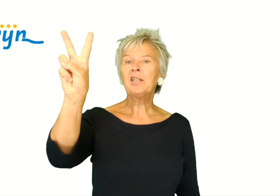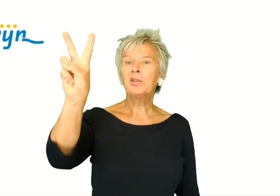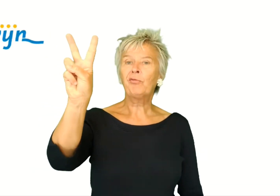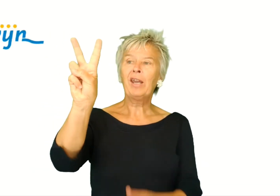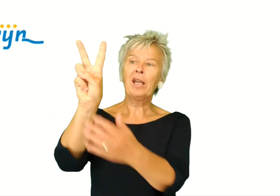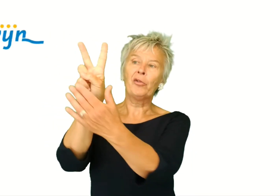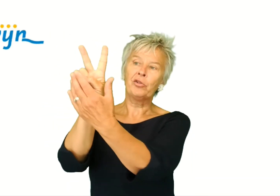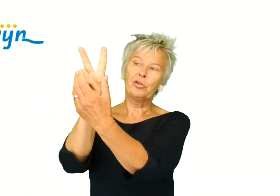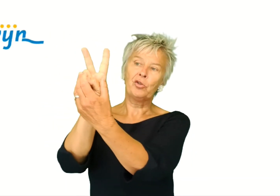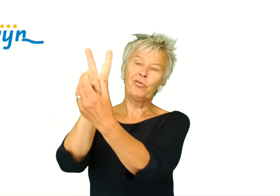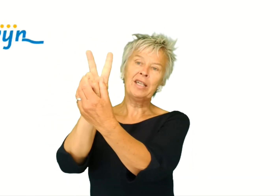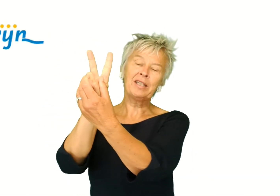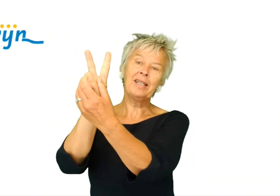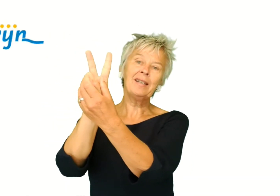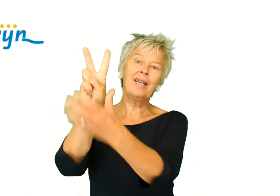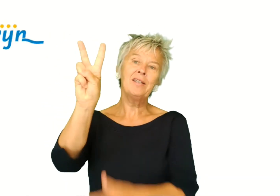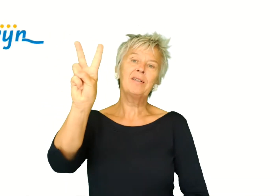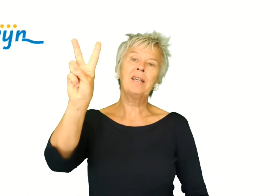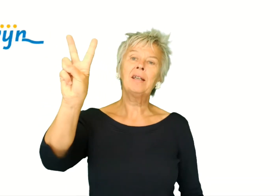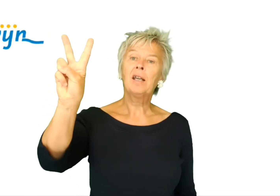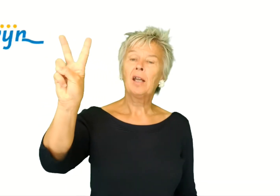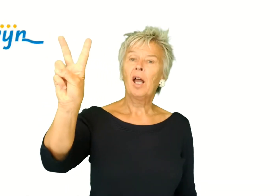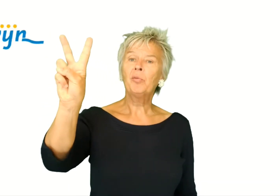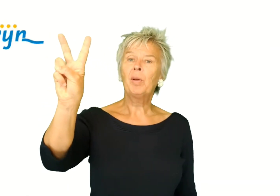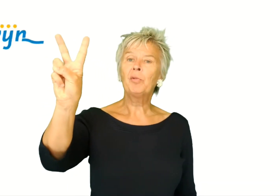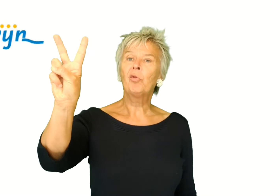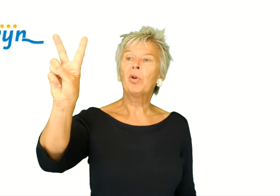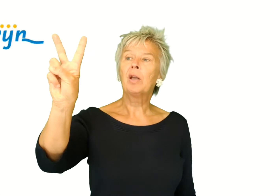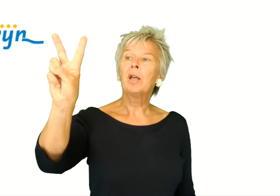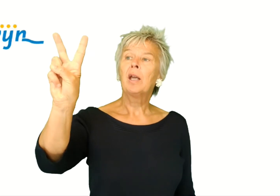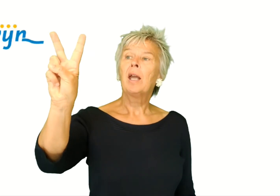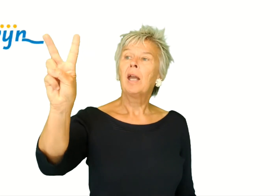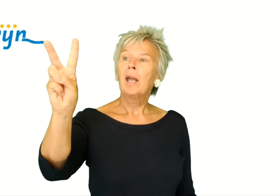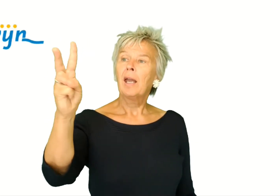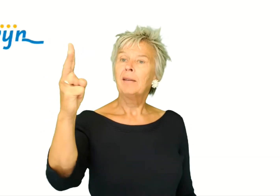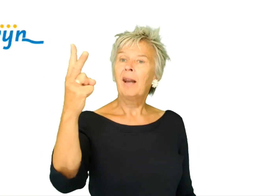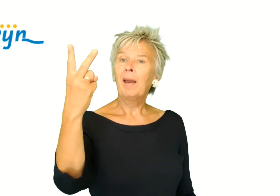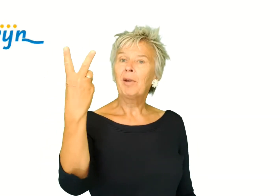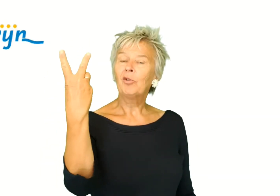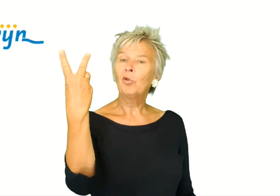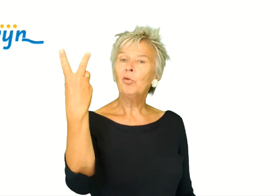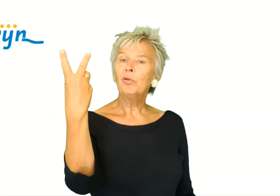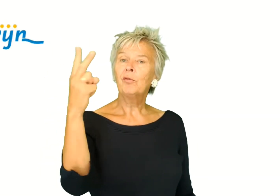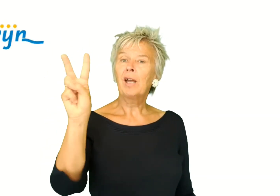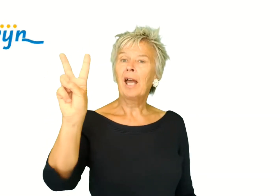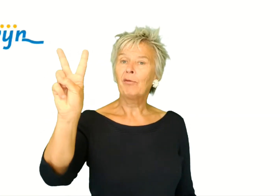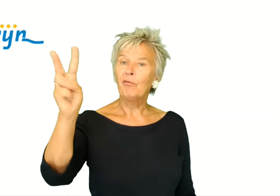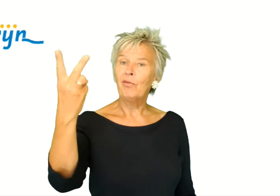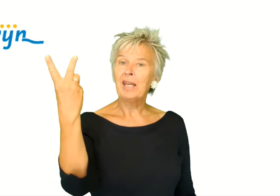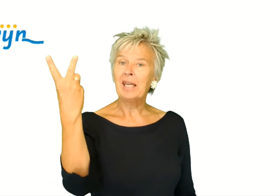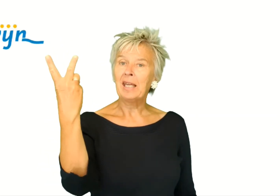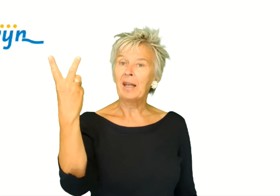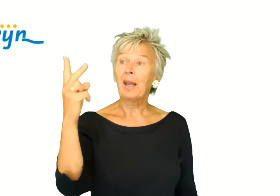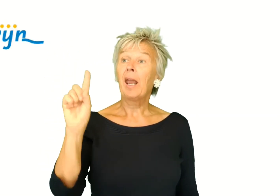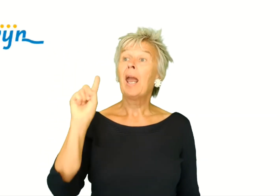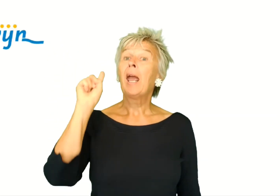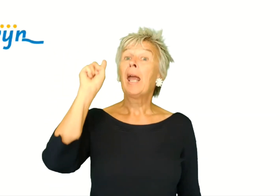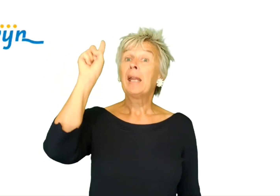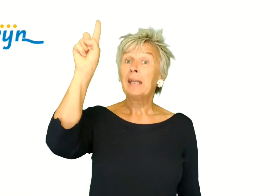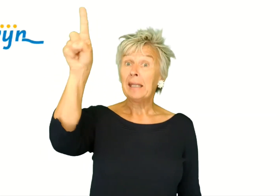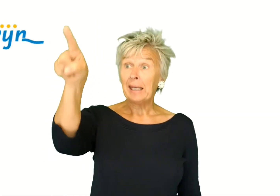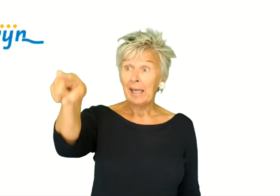Eerst de V-hand, dus vingers dicht deze drie, hand aan me voor. Draai mee toe, we gaan weer